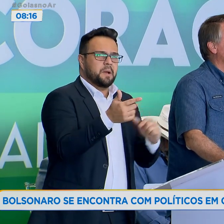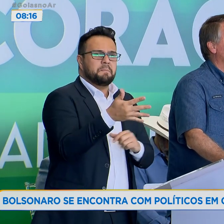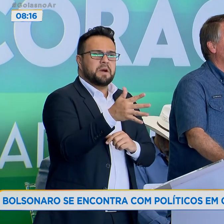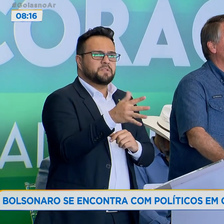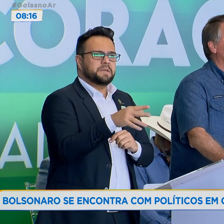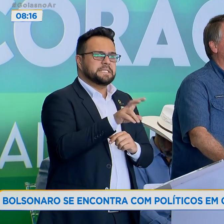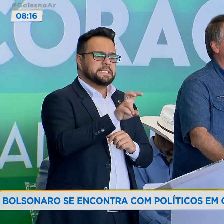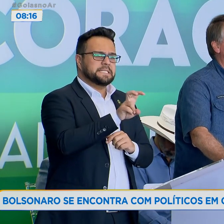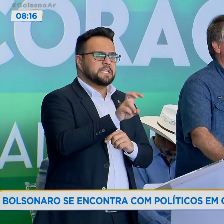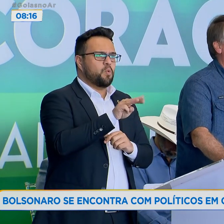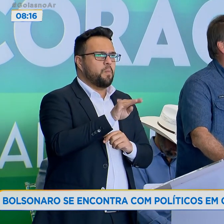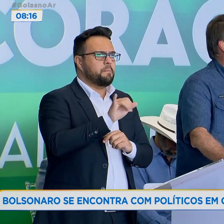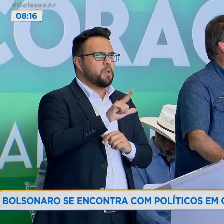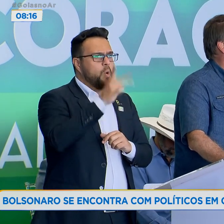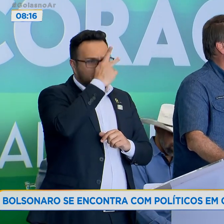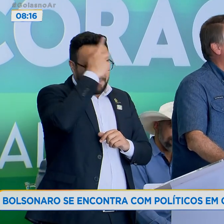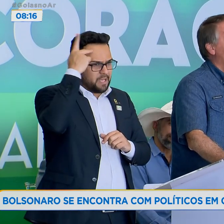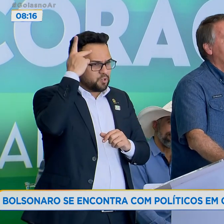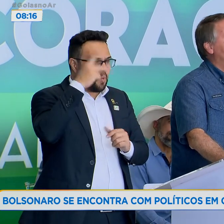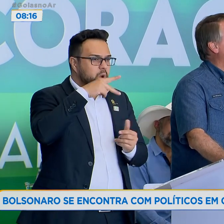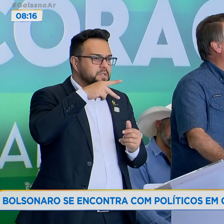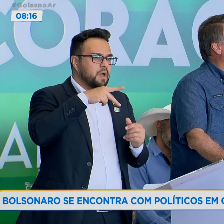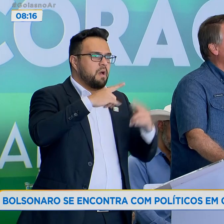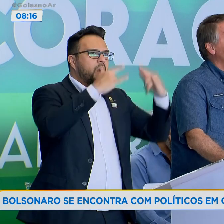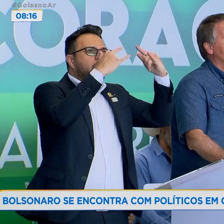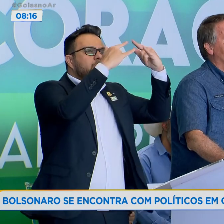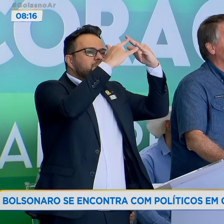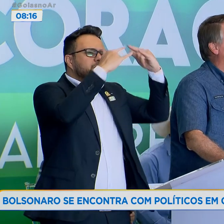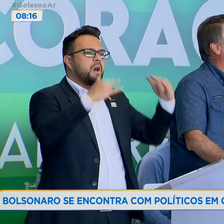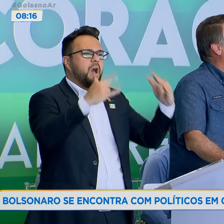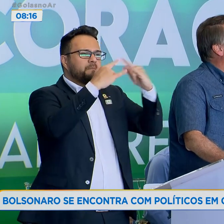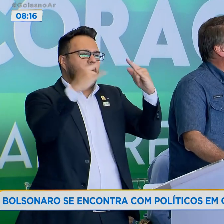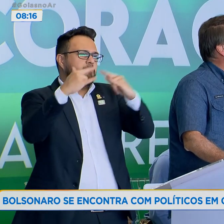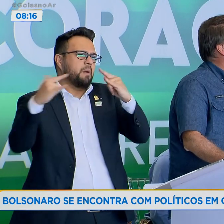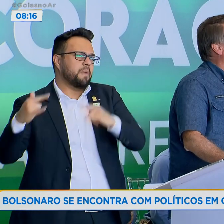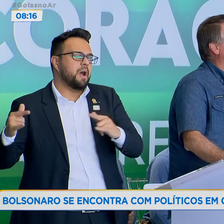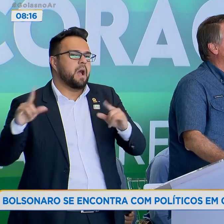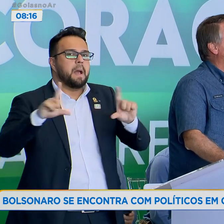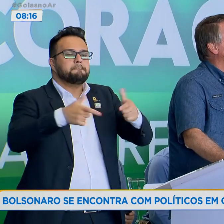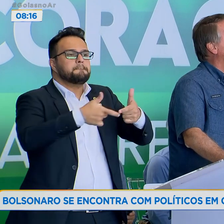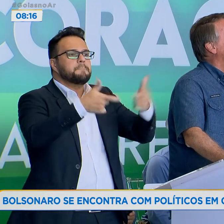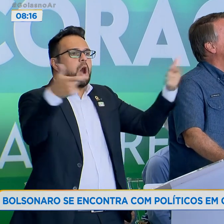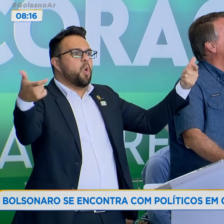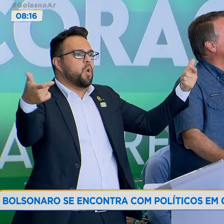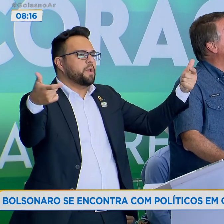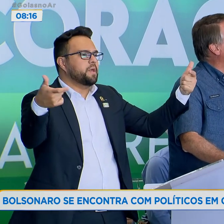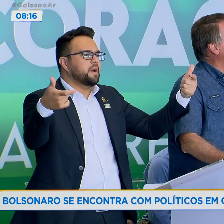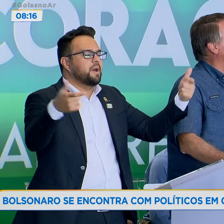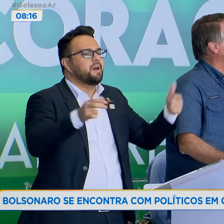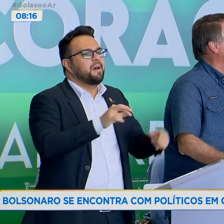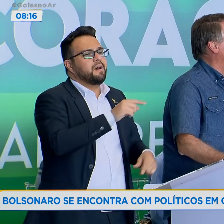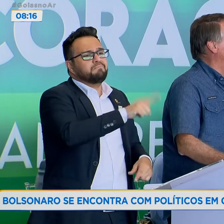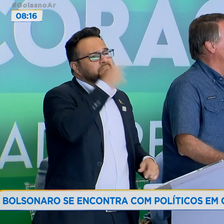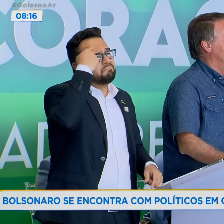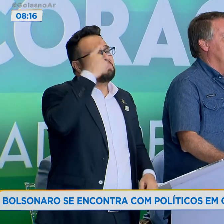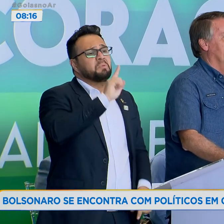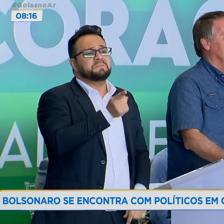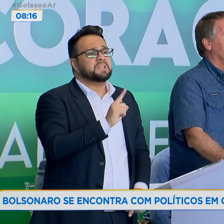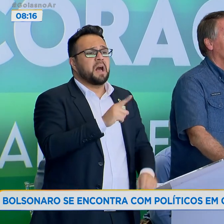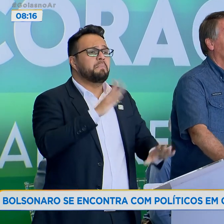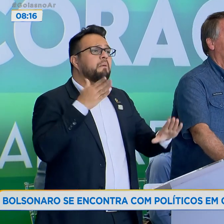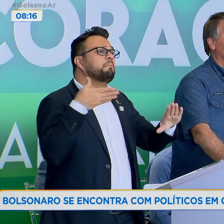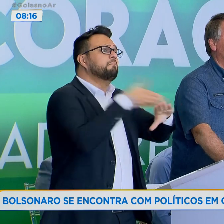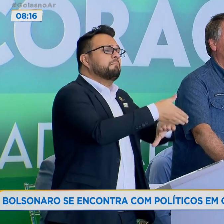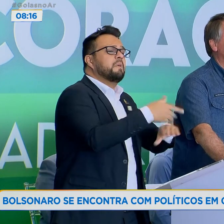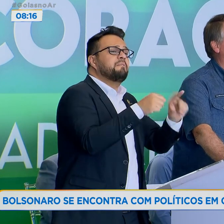5 mil pessoas acampadas. A sua grande maioria, quase em totalidade, não sabe o que está fazendo